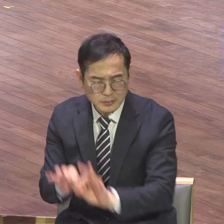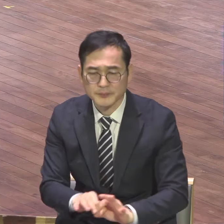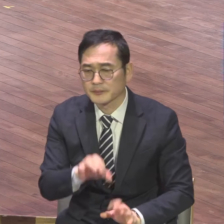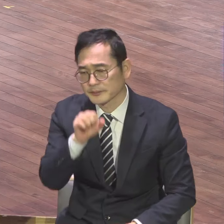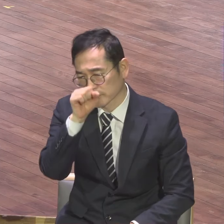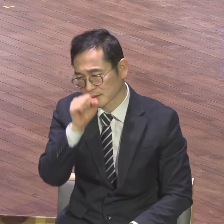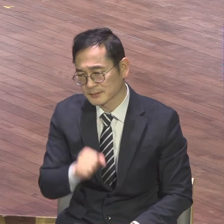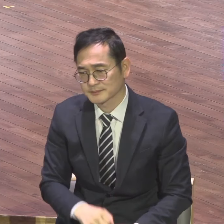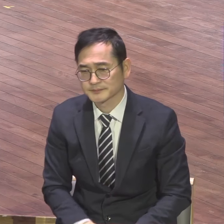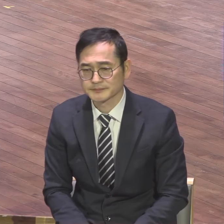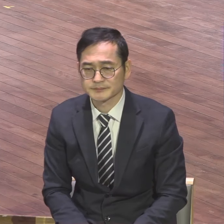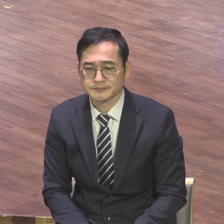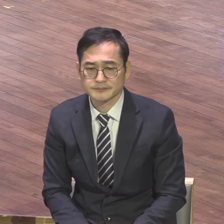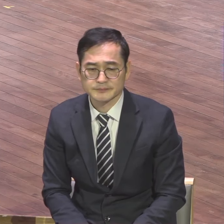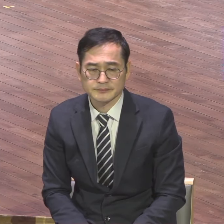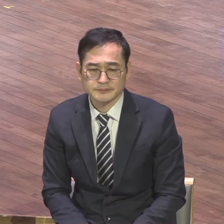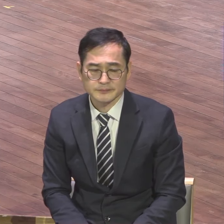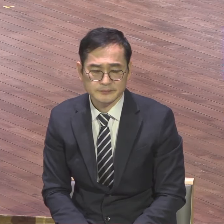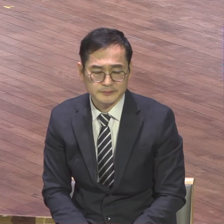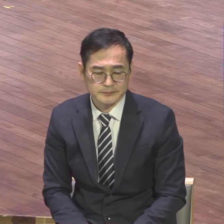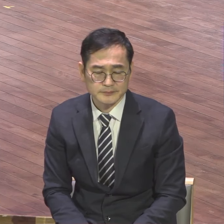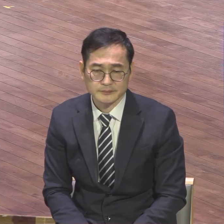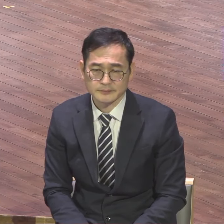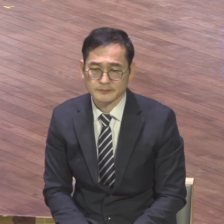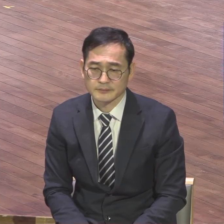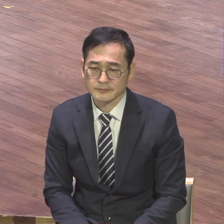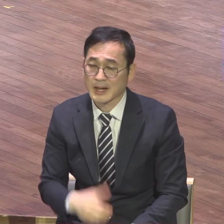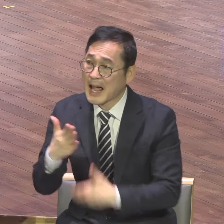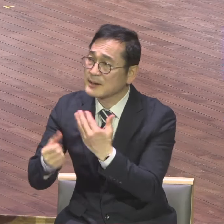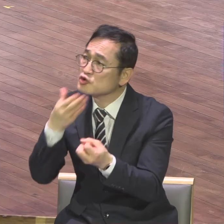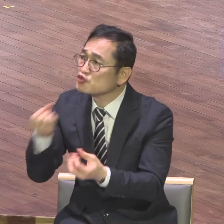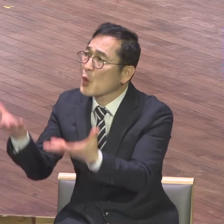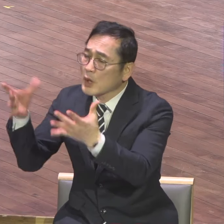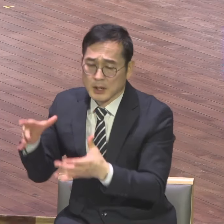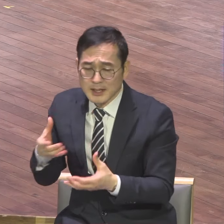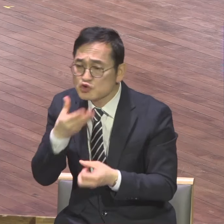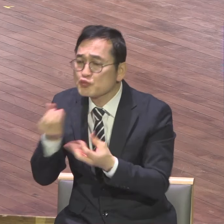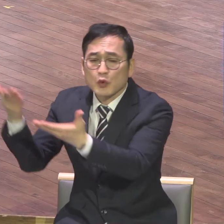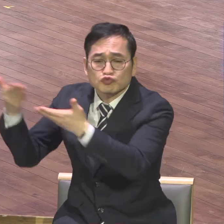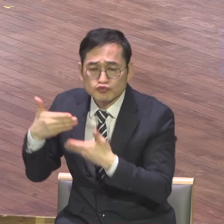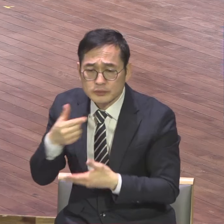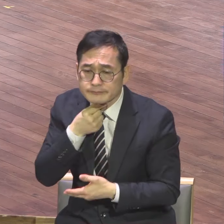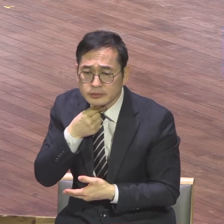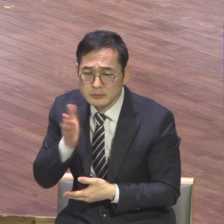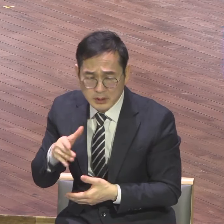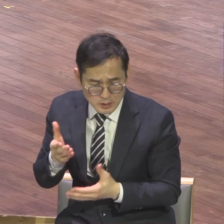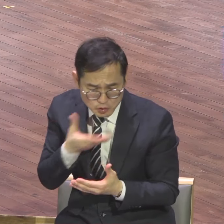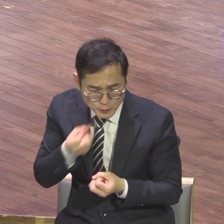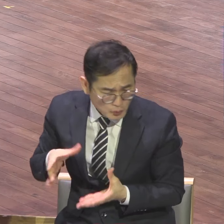무슨 내가 응답하든 축복하든 통로를 만들어놔야지 아멘